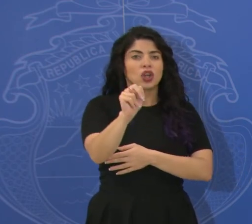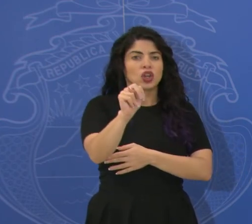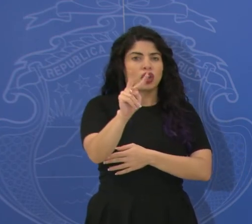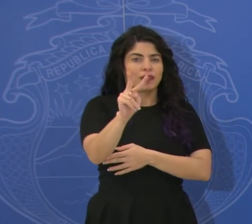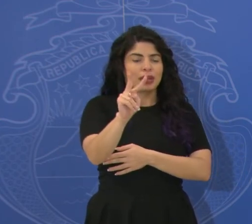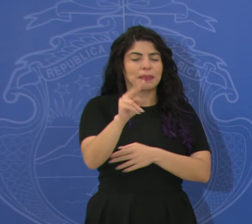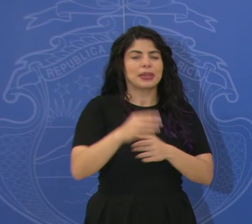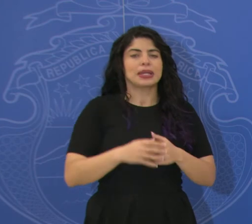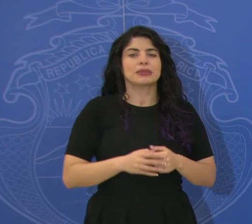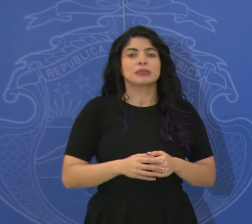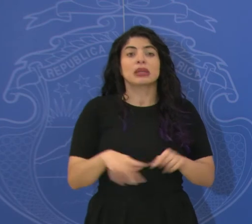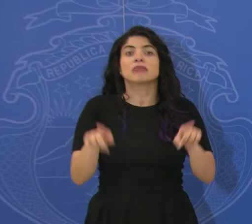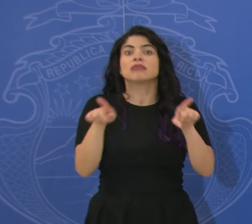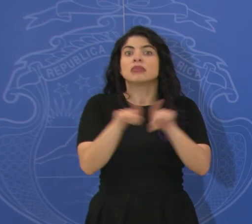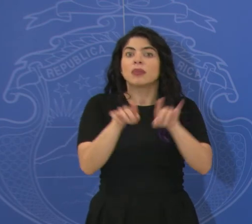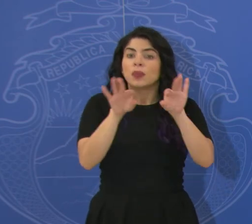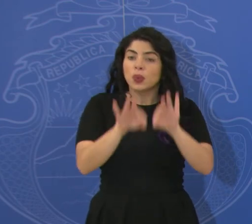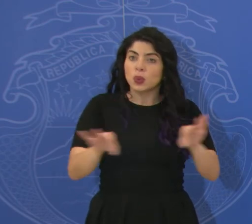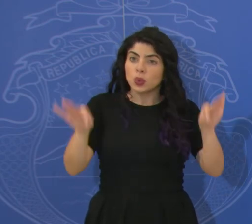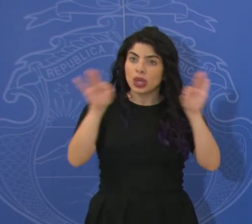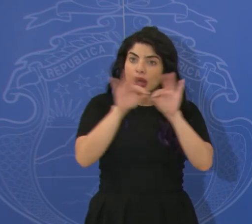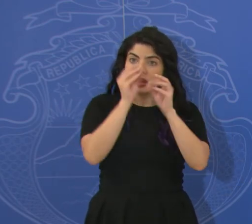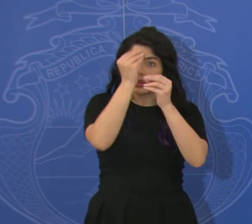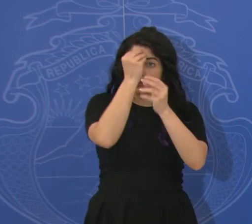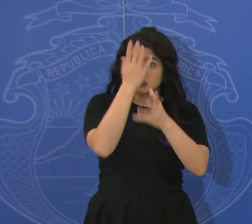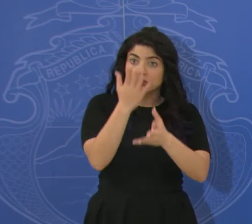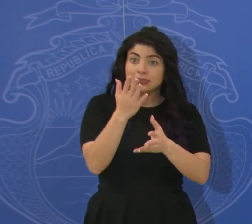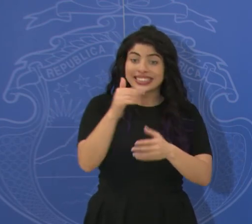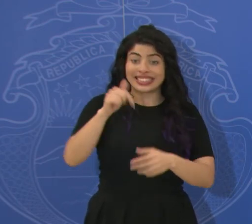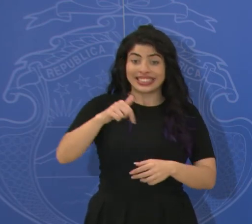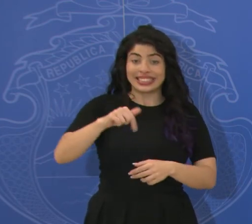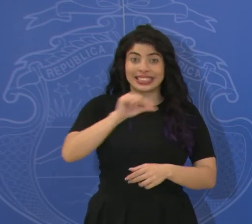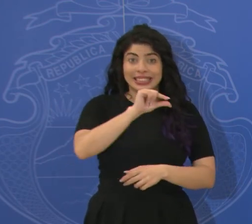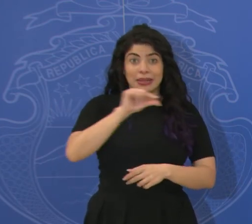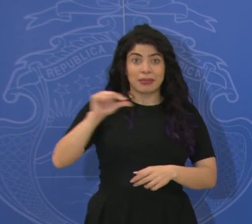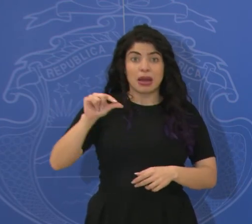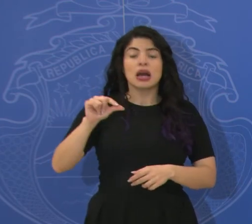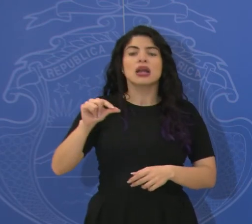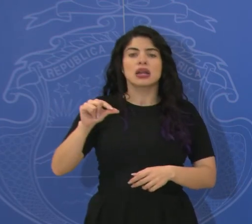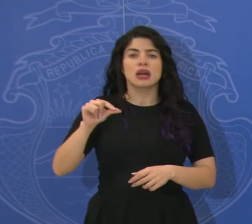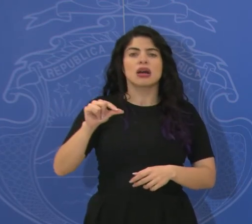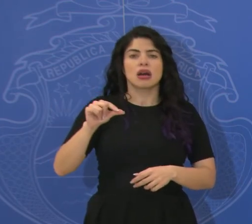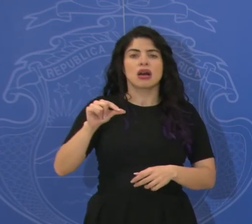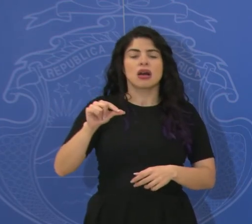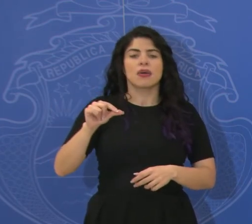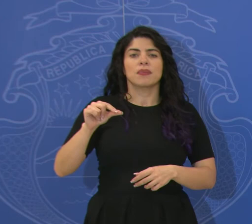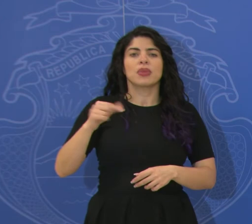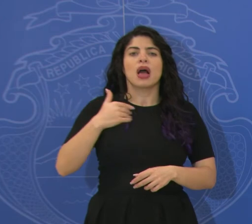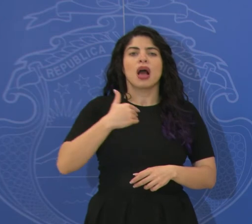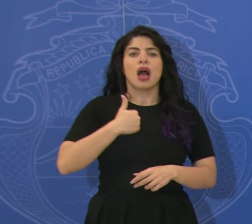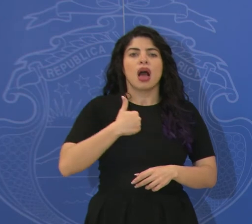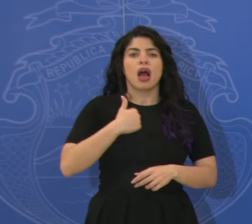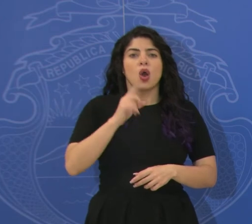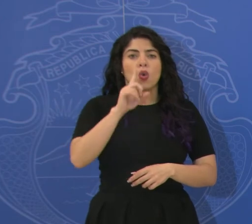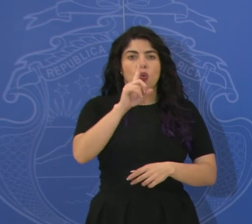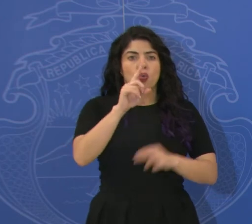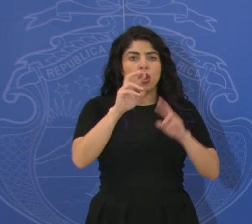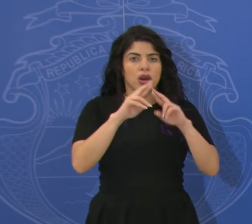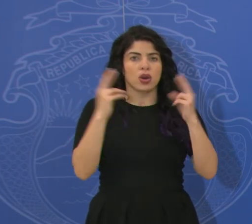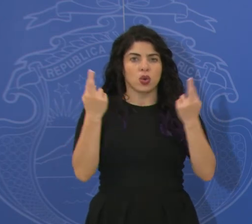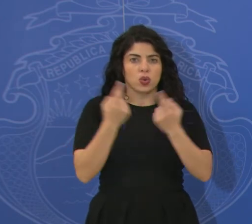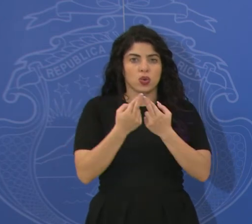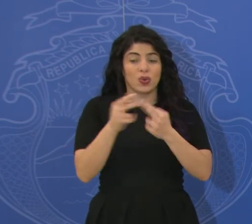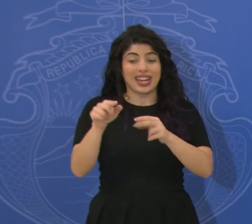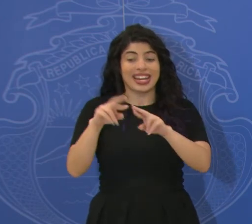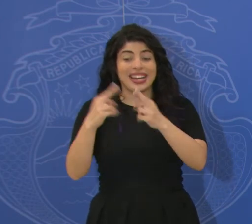noviembre. También es importante decir que esta misma semana tendremos una reunión antes de